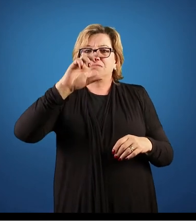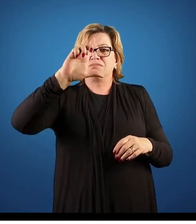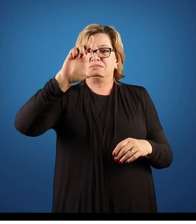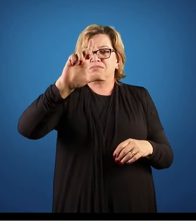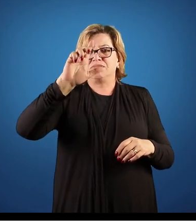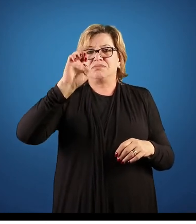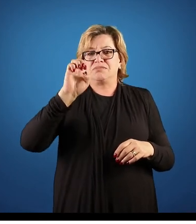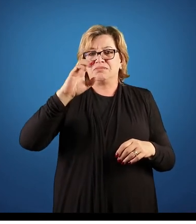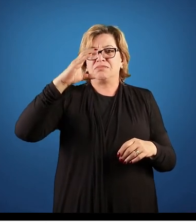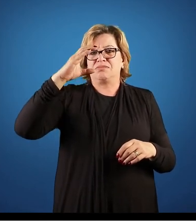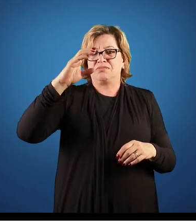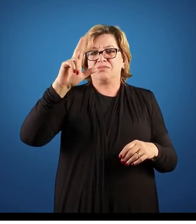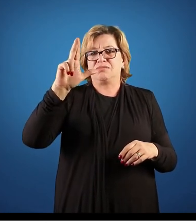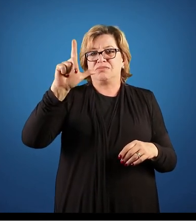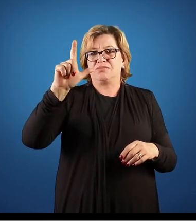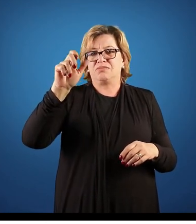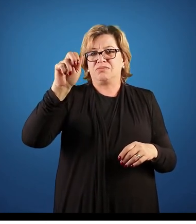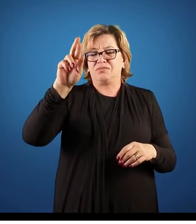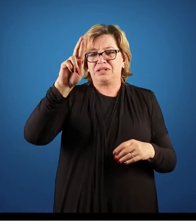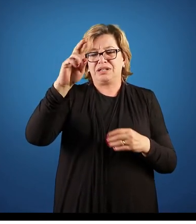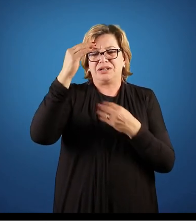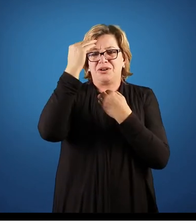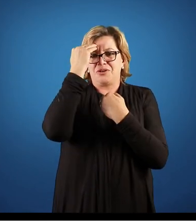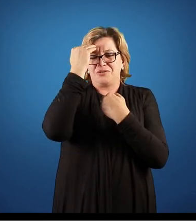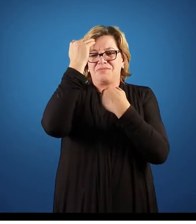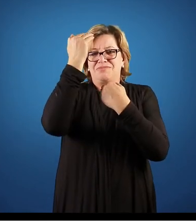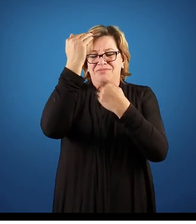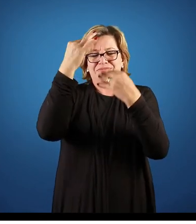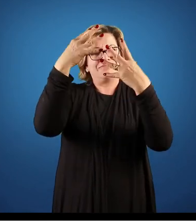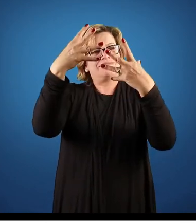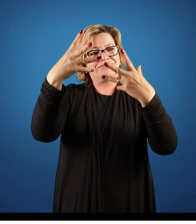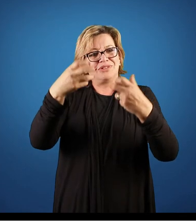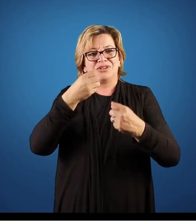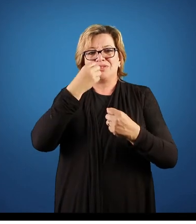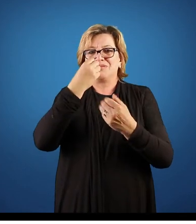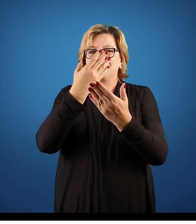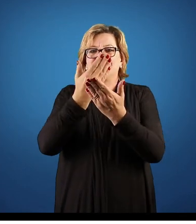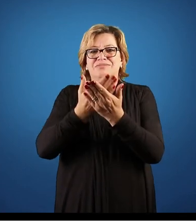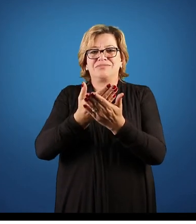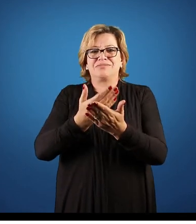juntando à outra para formar o todo. Muito obrigado a todos, bons estudos.